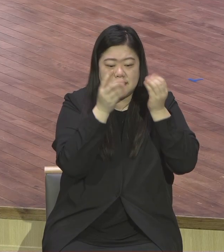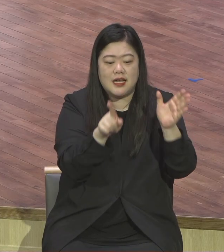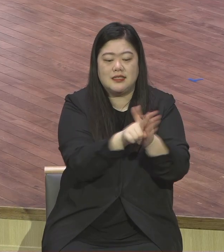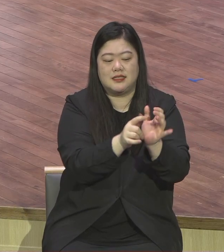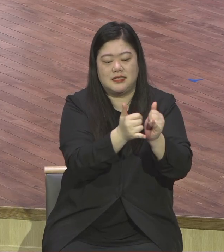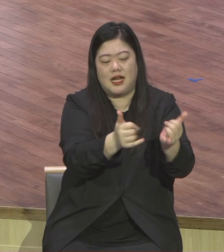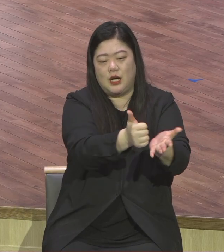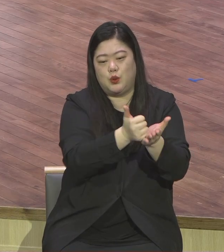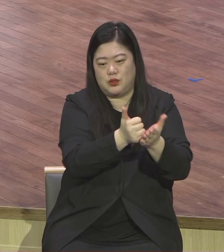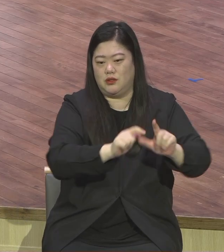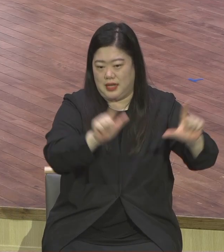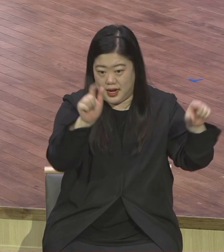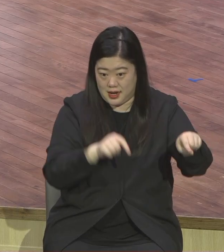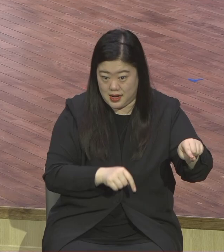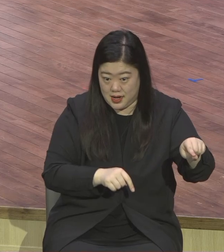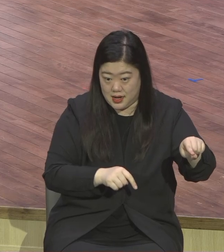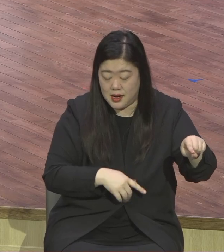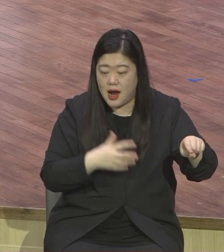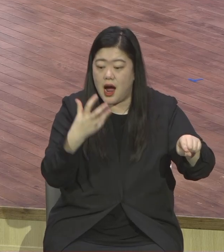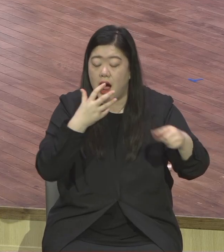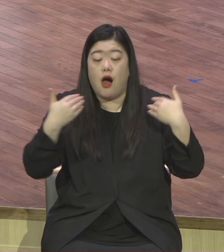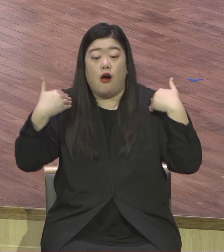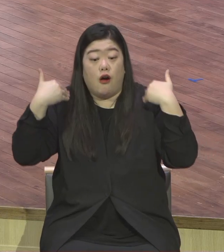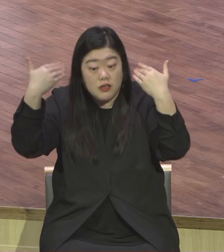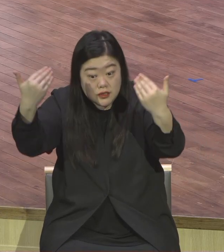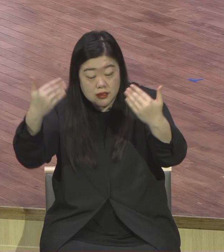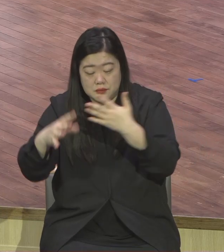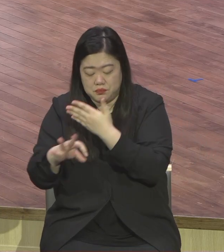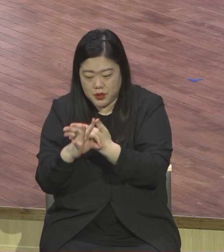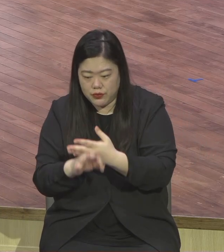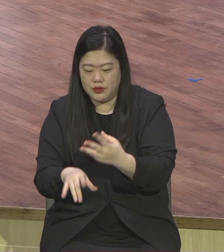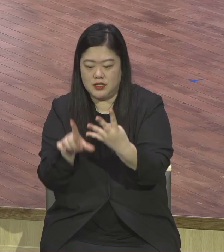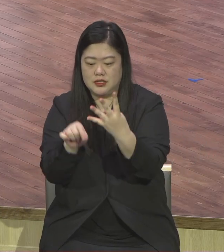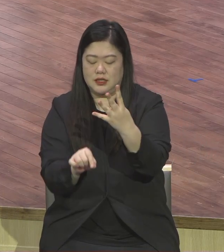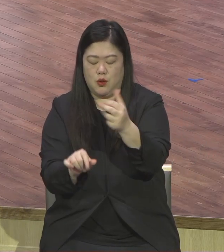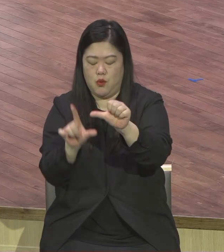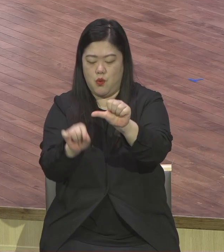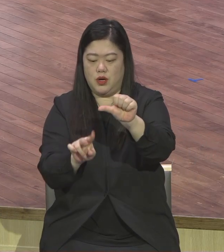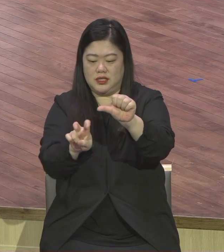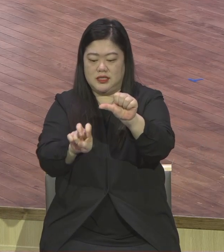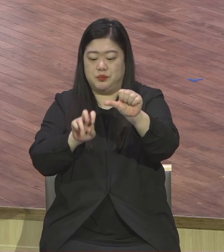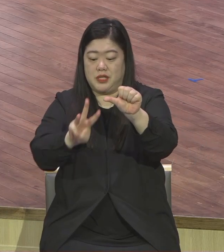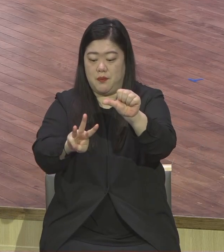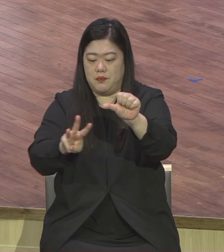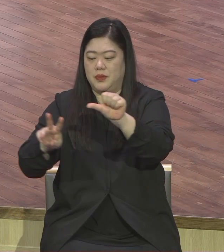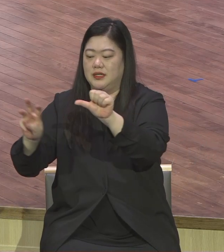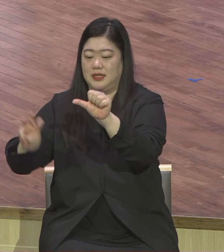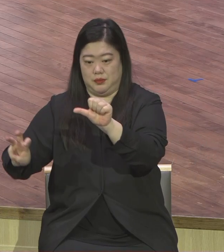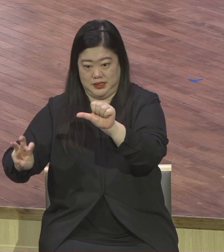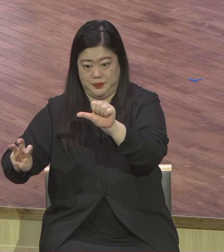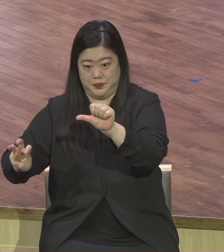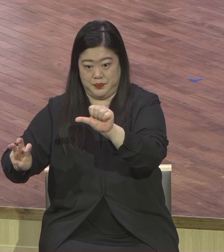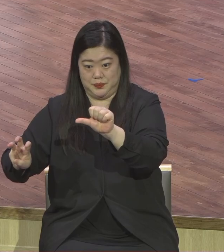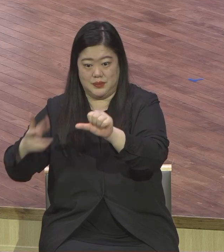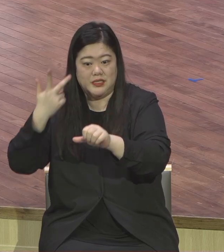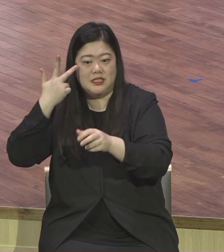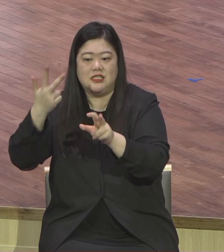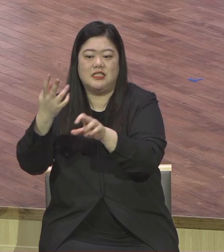있는 영생에 대한 오해를 반드시 풀어주시기 바랍니다. 영생이 무슨 그렇게 예수 믿는 게